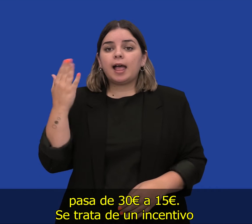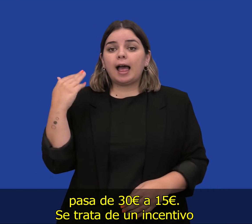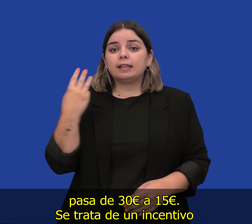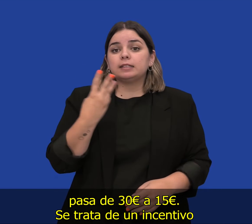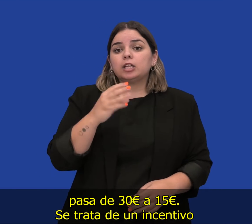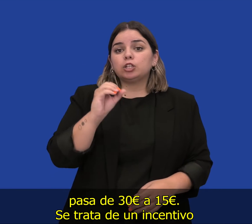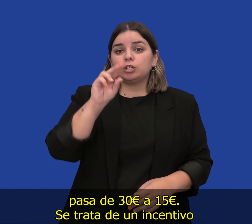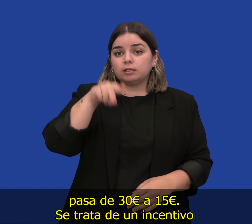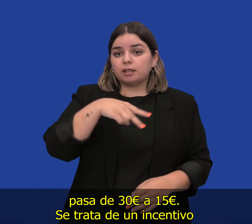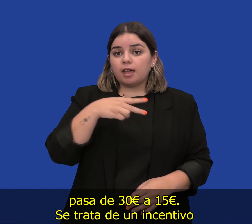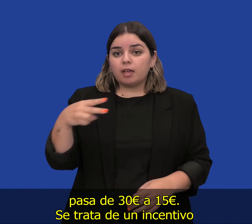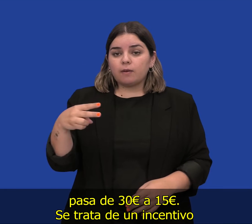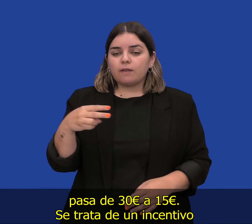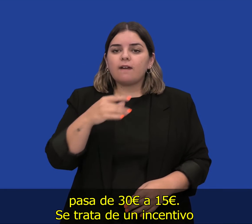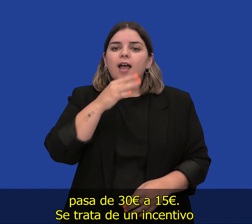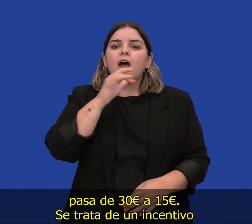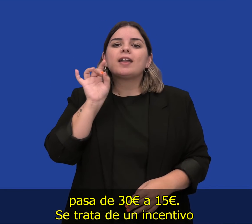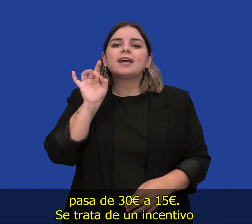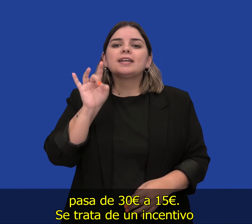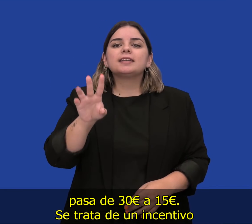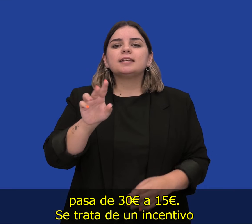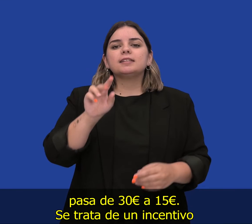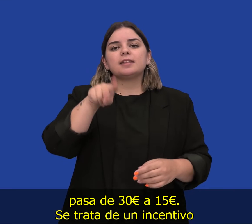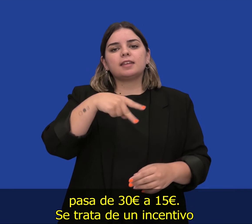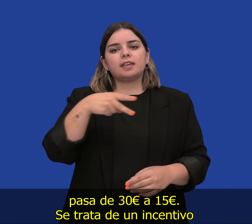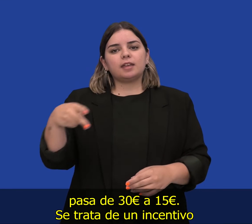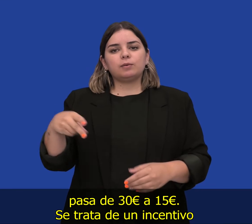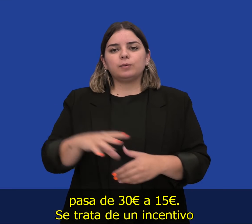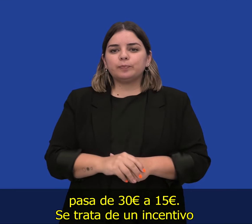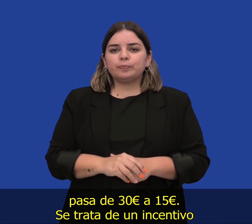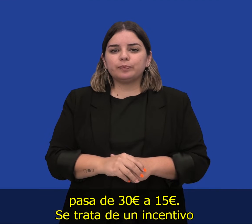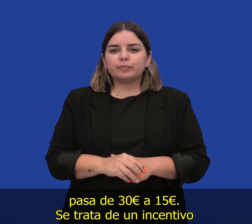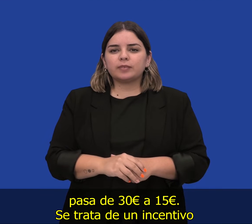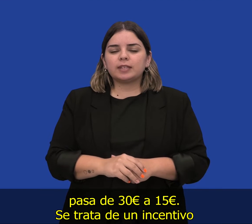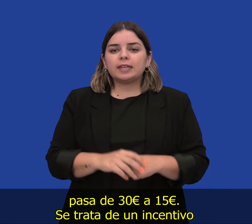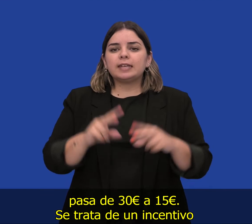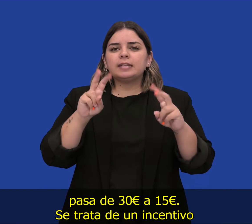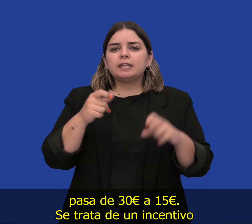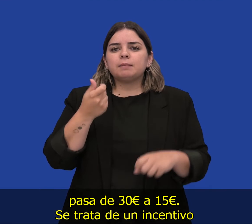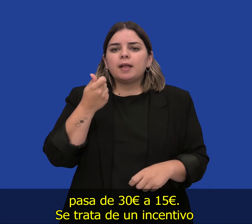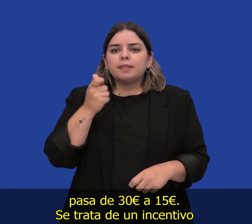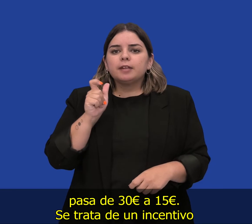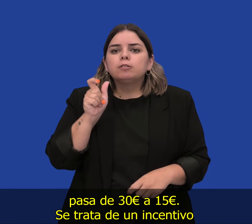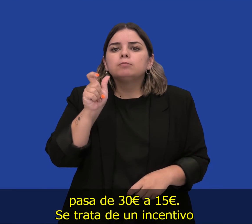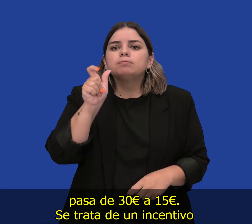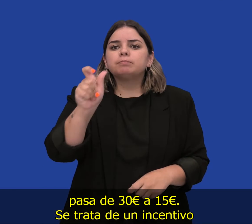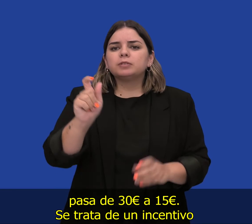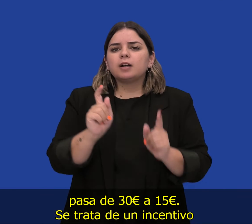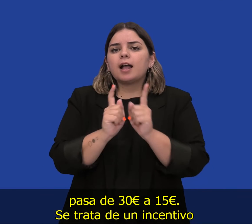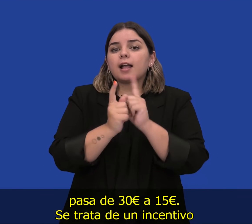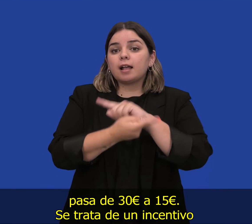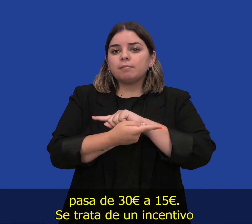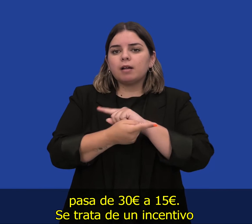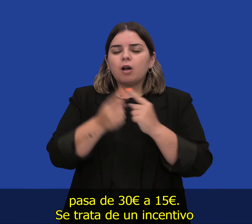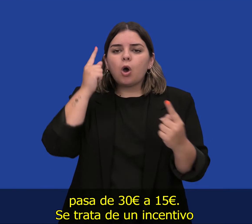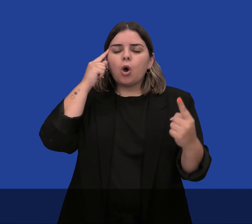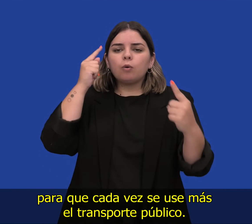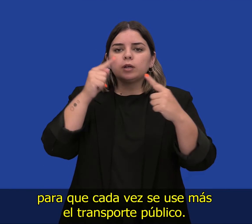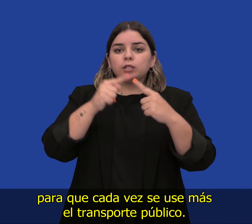de 30 euros a 15 euros. Se trata de un incentivo